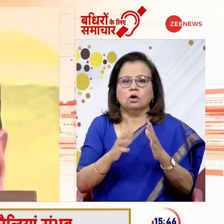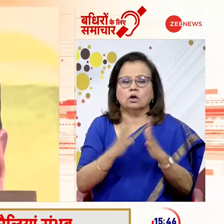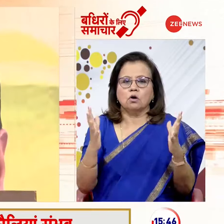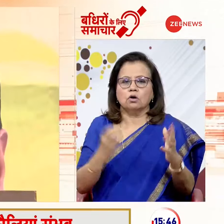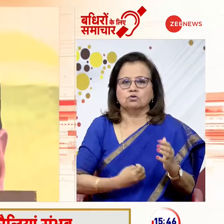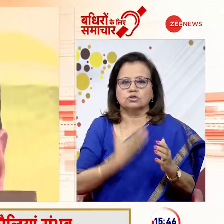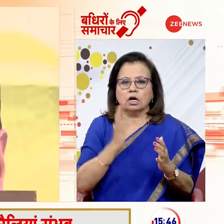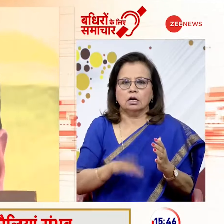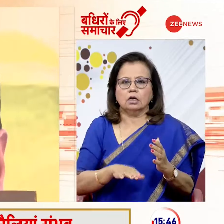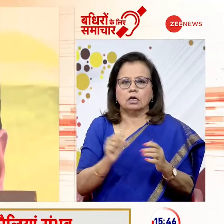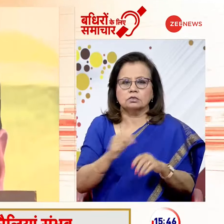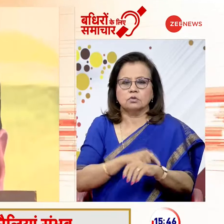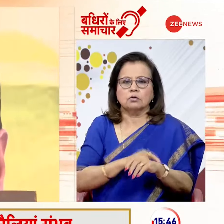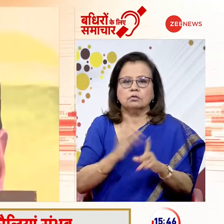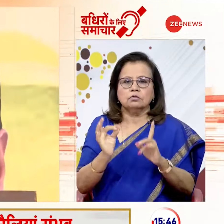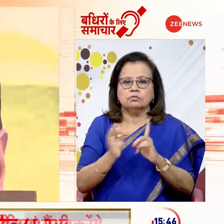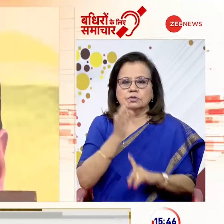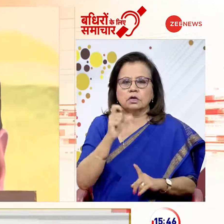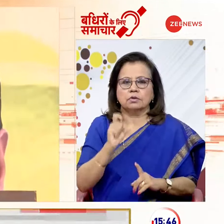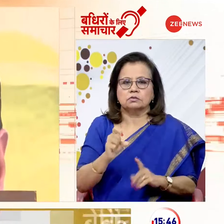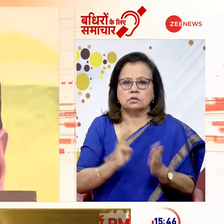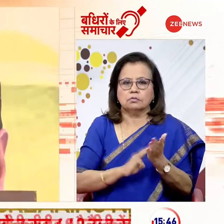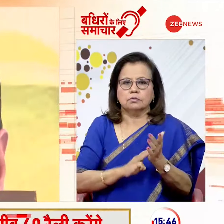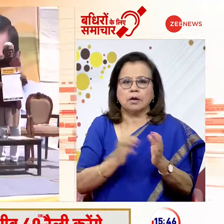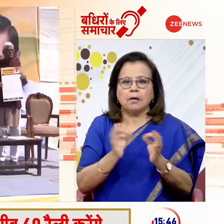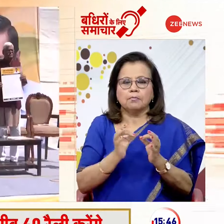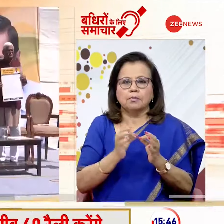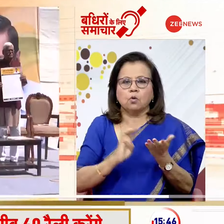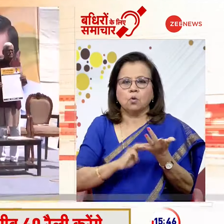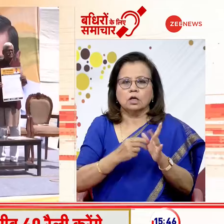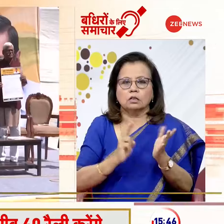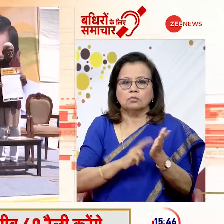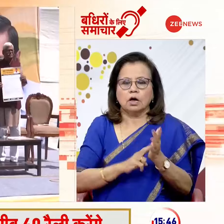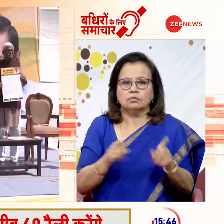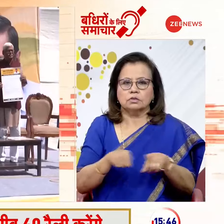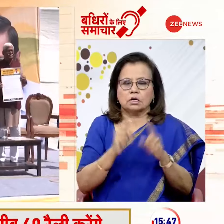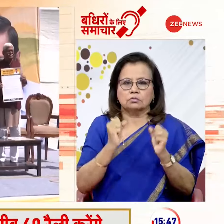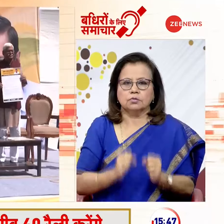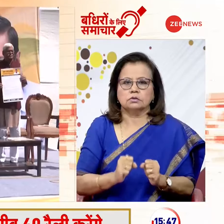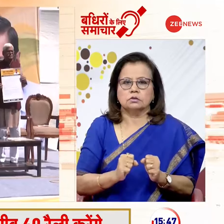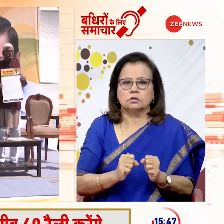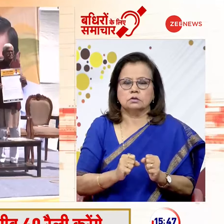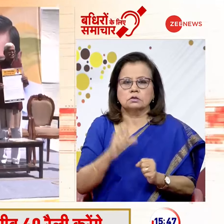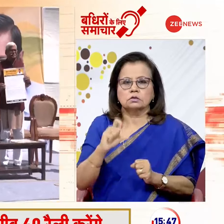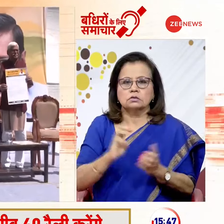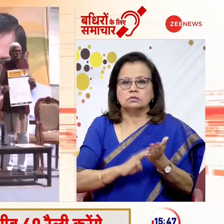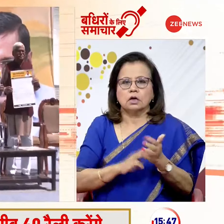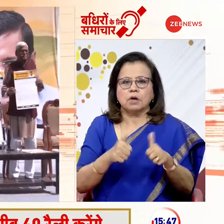इस मौके पर पंजाब के सीम भगवन तमान भी मौजूद रहे मुख्यमंतरी अर्विंद